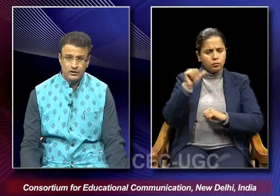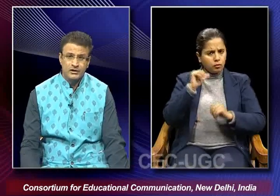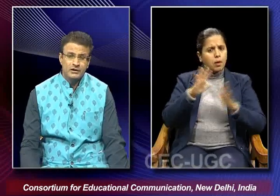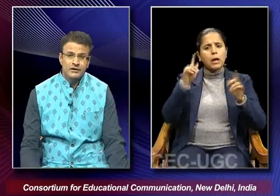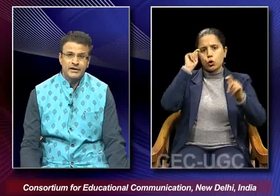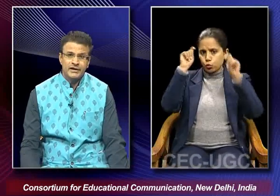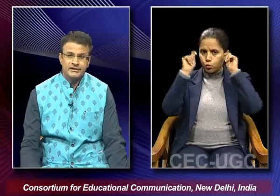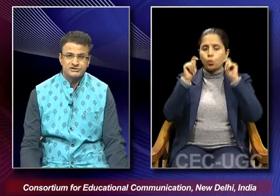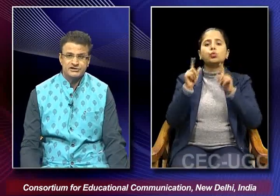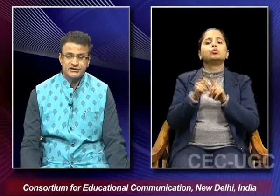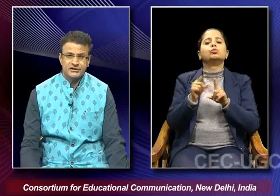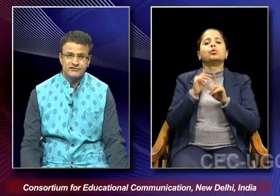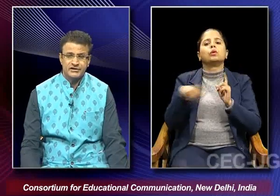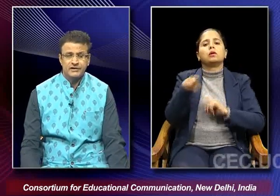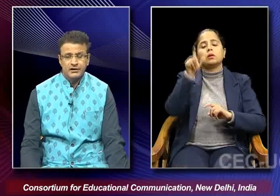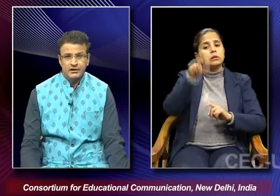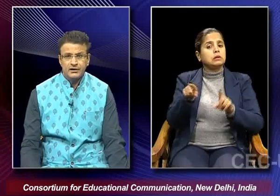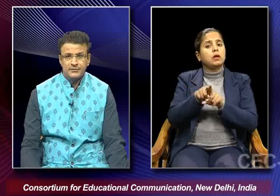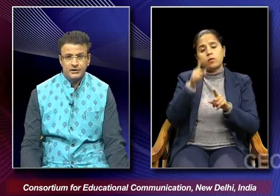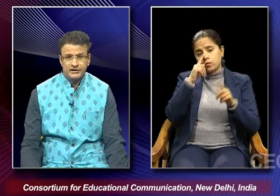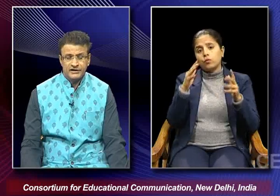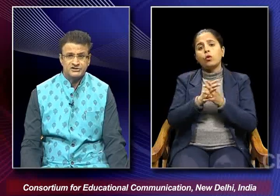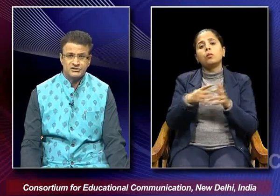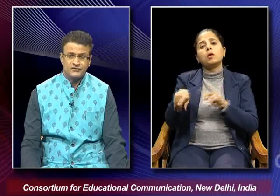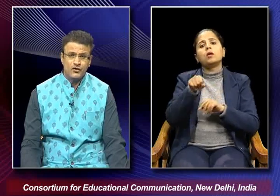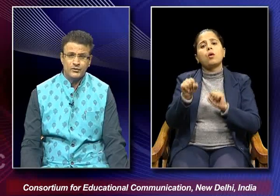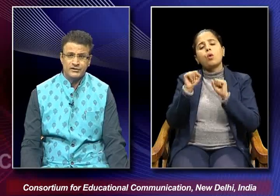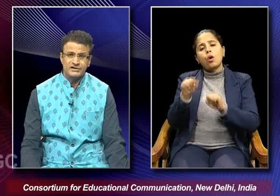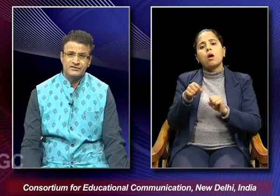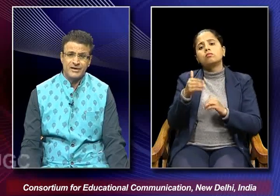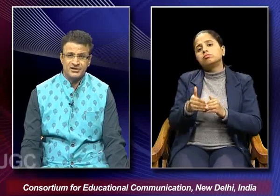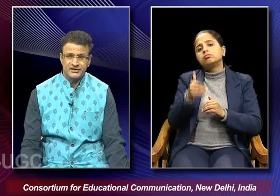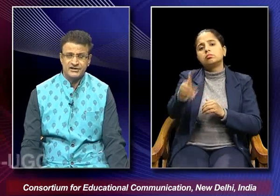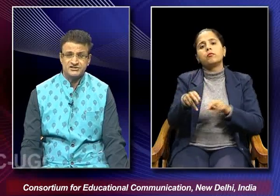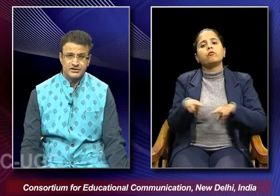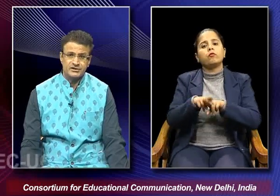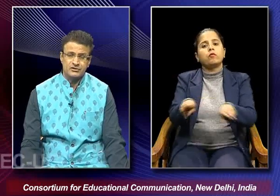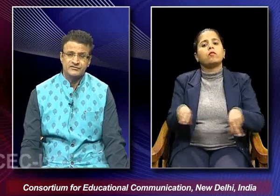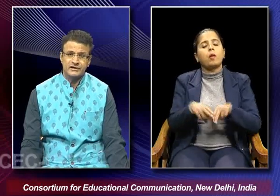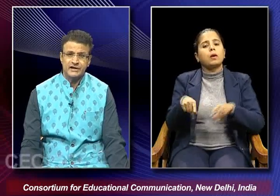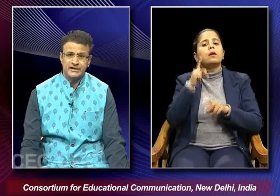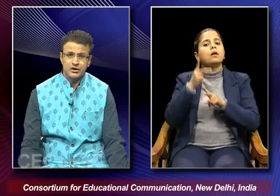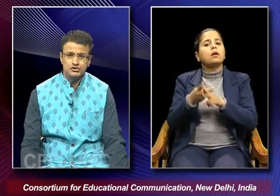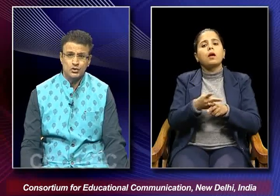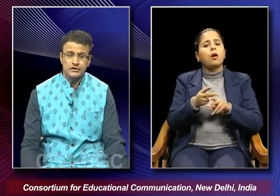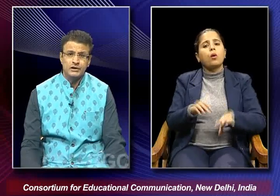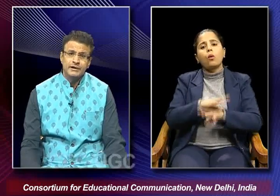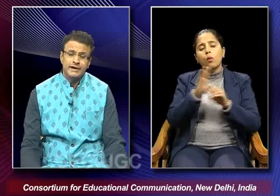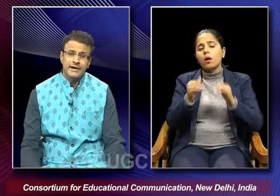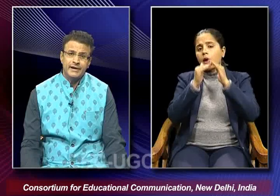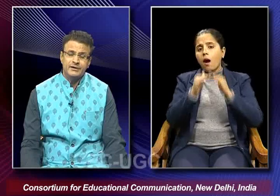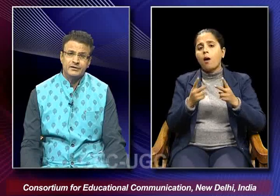role and she in a way takes forward the family takes care of the entire household